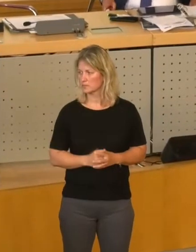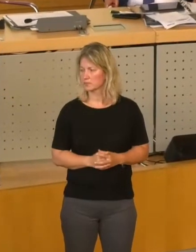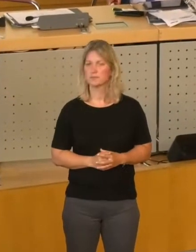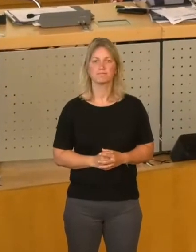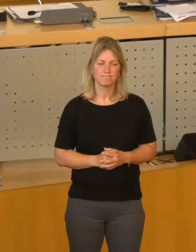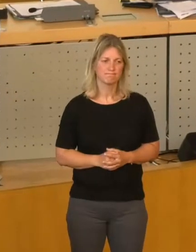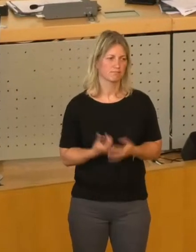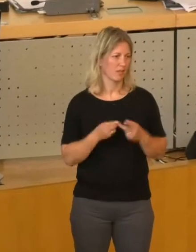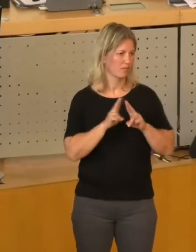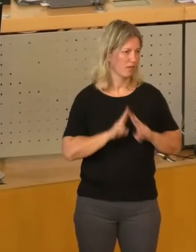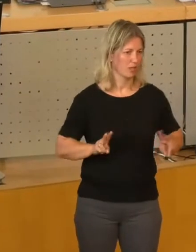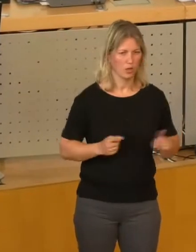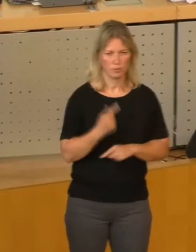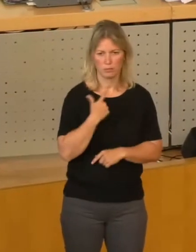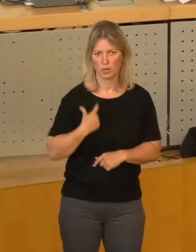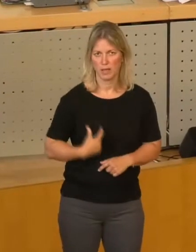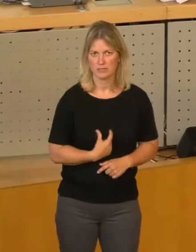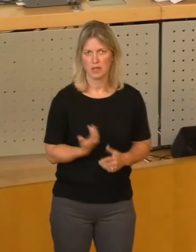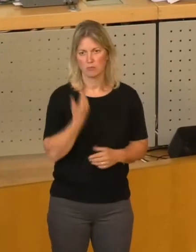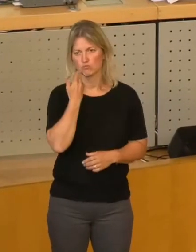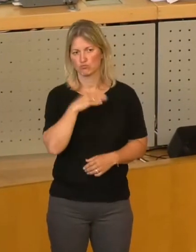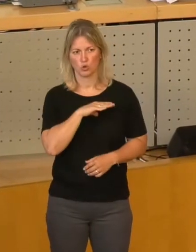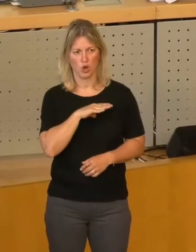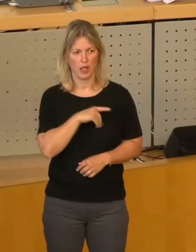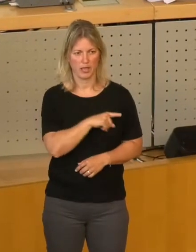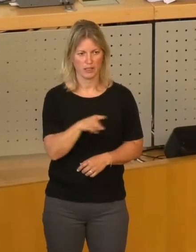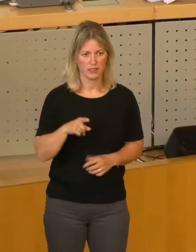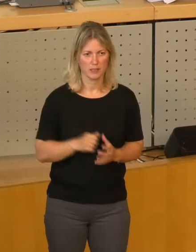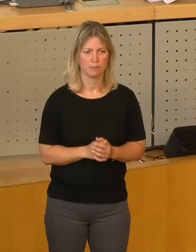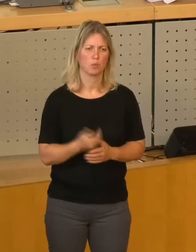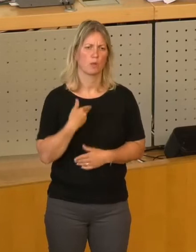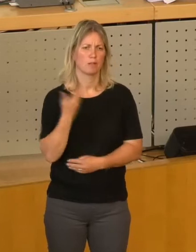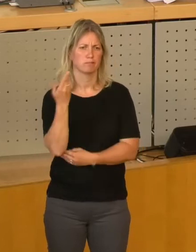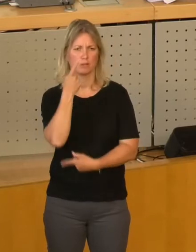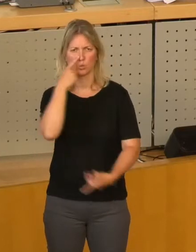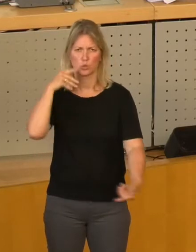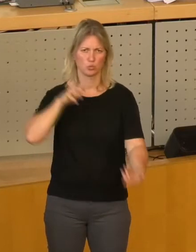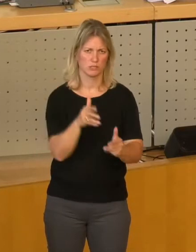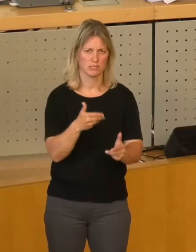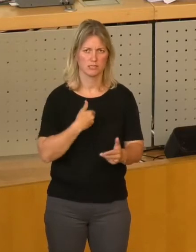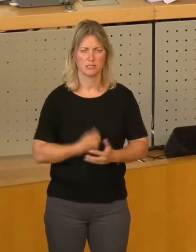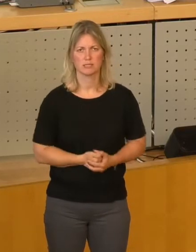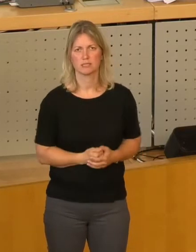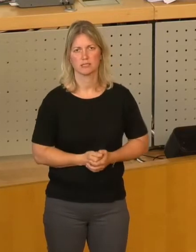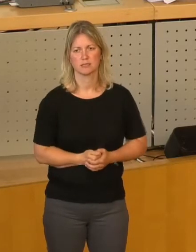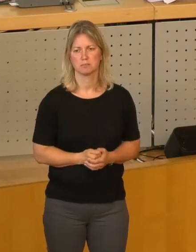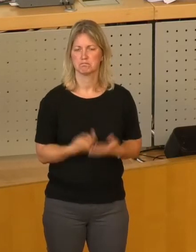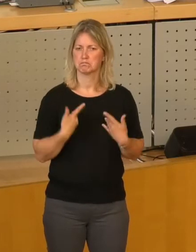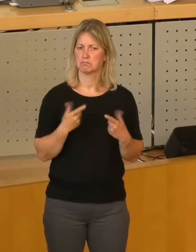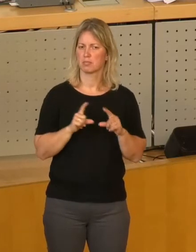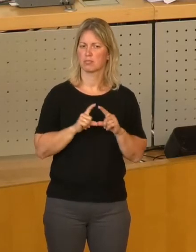Sehr geehrter Herr Oberbürgermeister, liebe Kolleginnen und Kollegen, ich fasse mich kurz. Es geht hier darum,